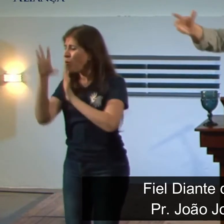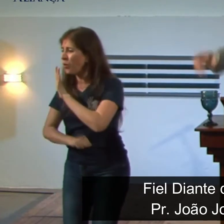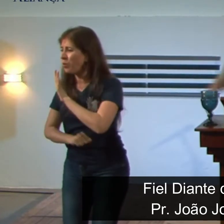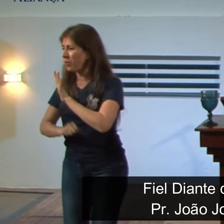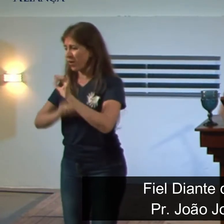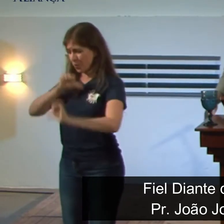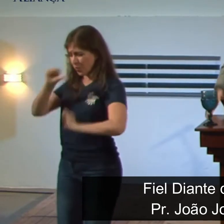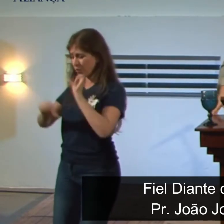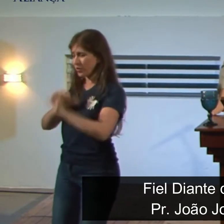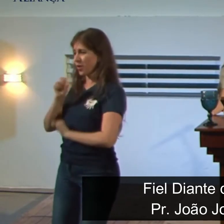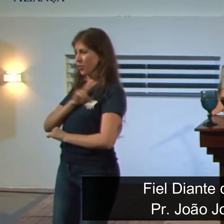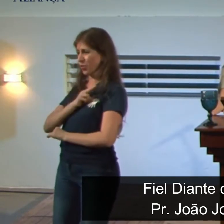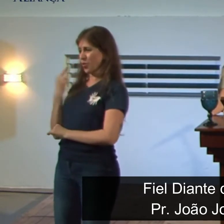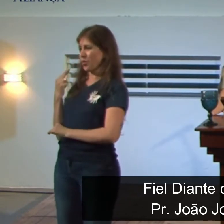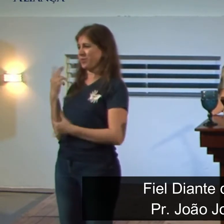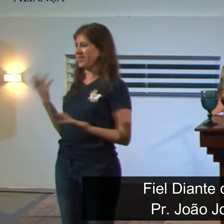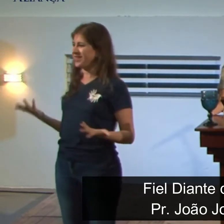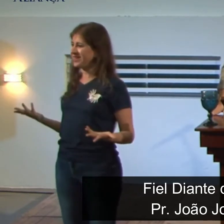ele quer mudar o nosso nome,